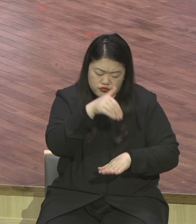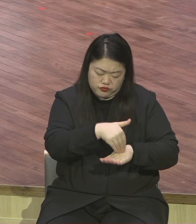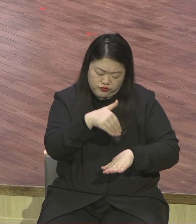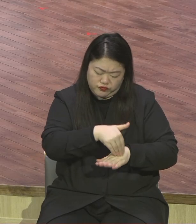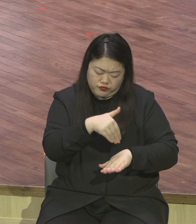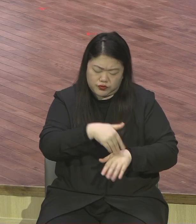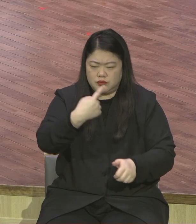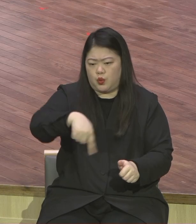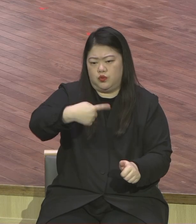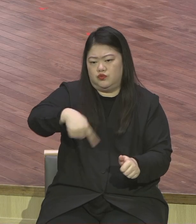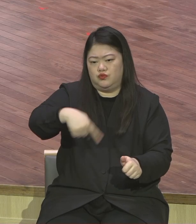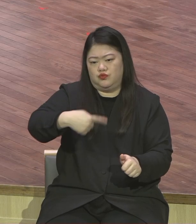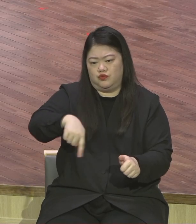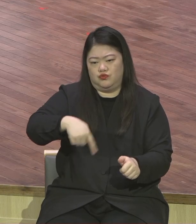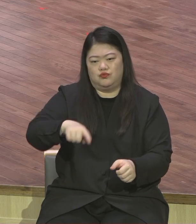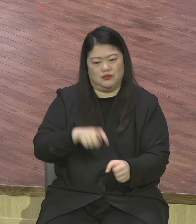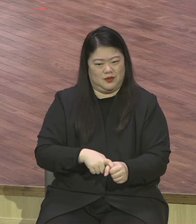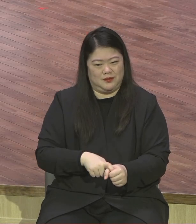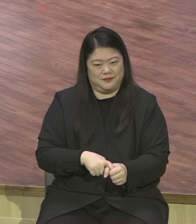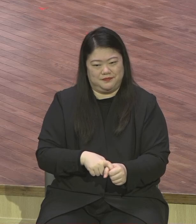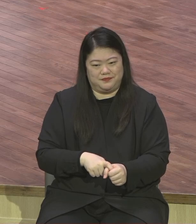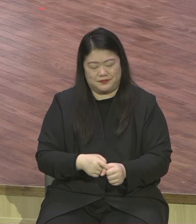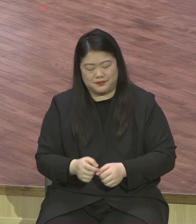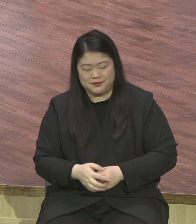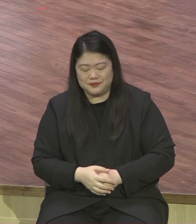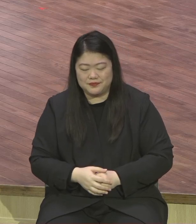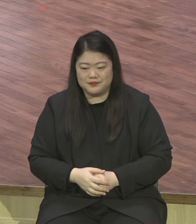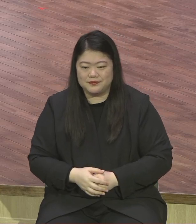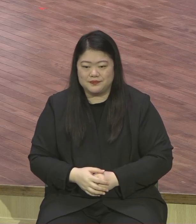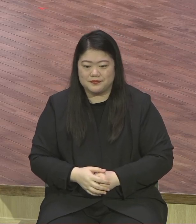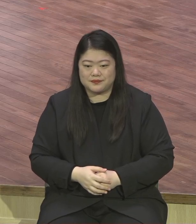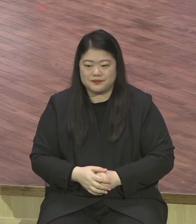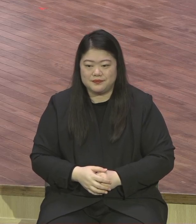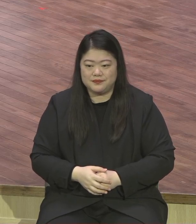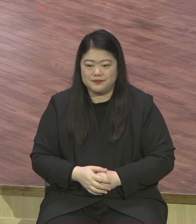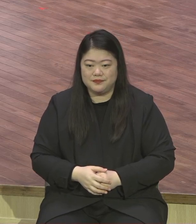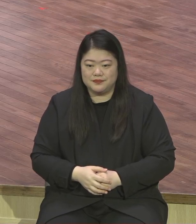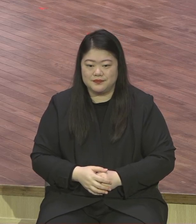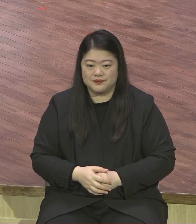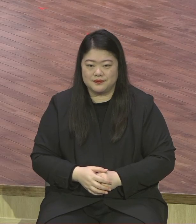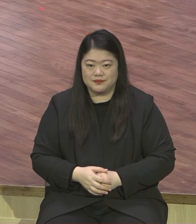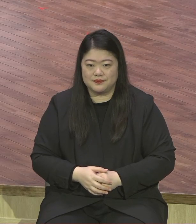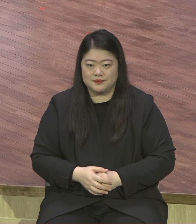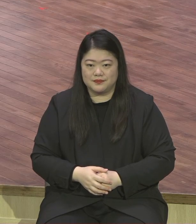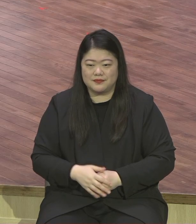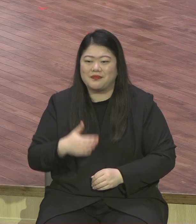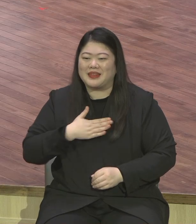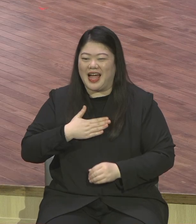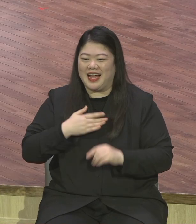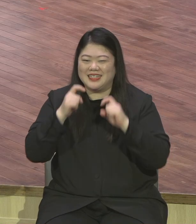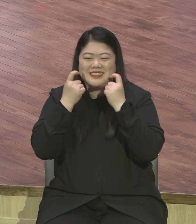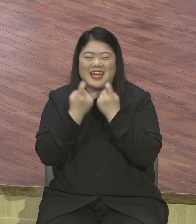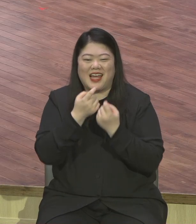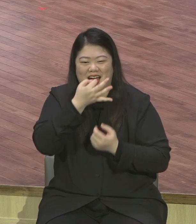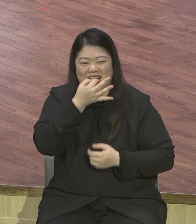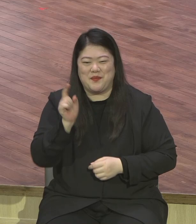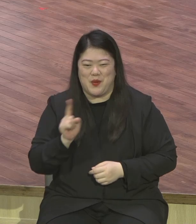하겠다는 거예요 인턴십 그래서 저는 우리 욕심 제 욕심은요 우리 여원에서 자라는